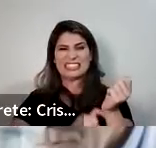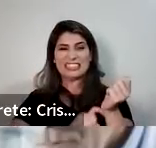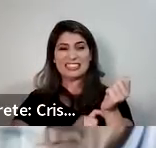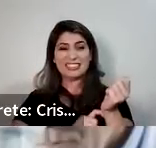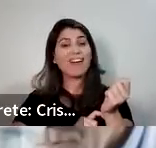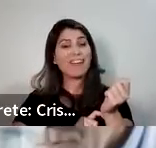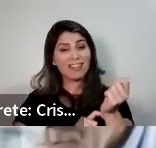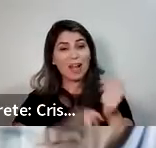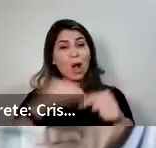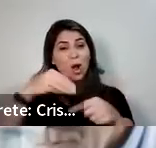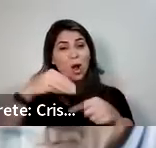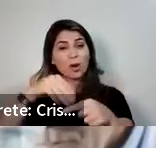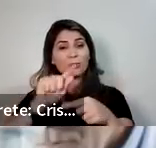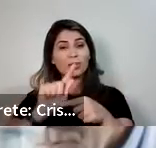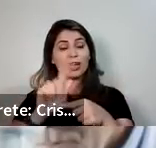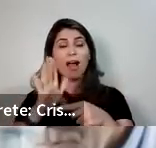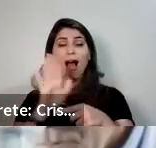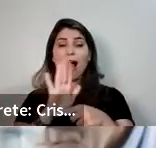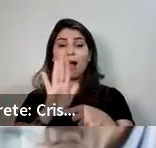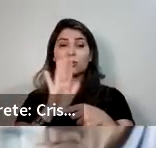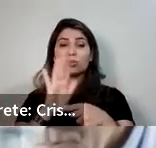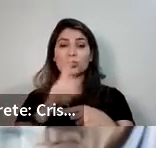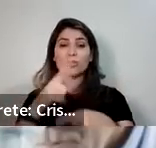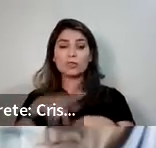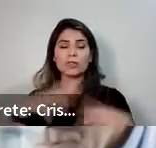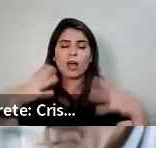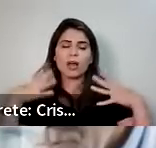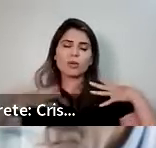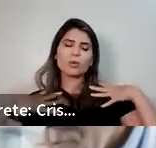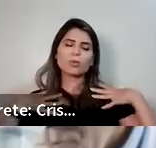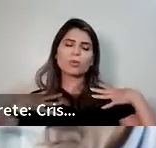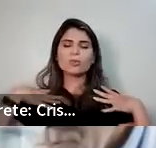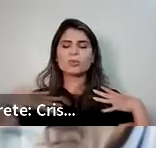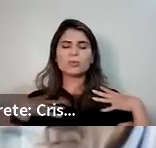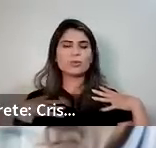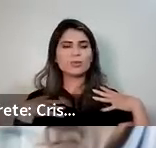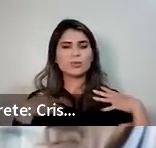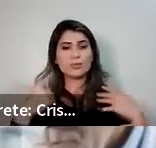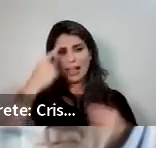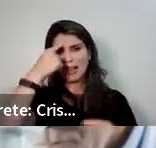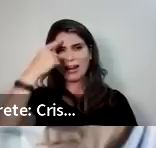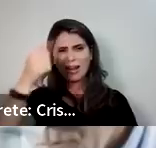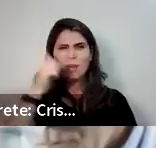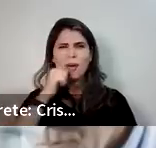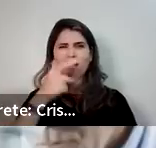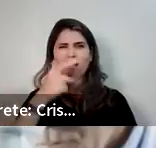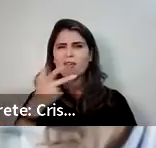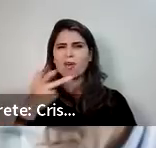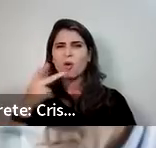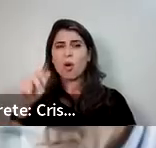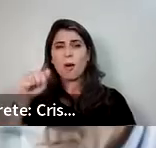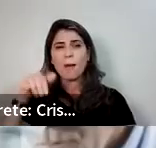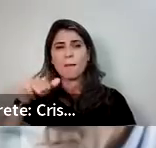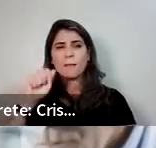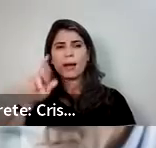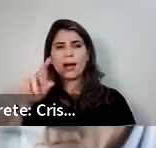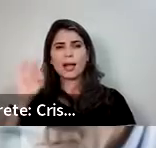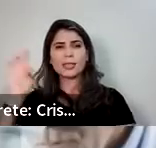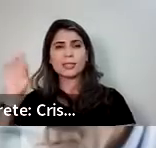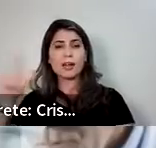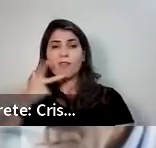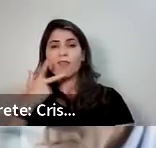Vai relaxar a sua musculatura. lembra que ela comentou da cãibra? Ela nunca mais vai ter cãibra, porque a musculatura dela